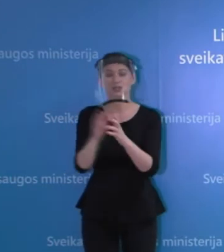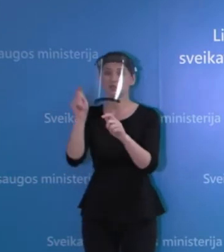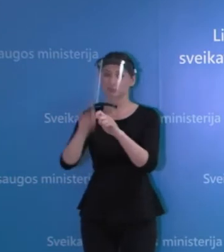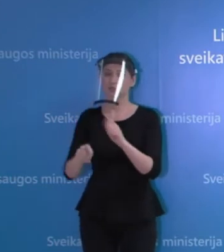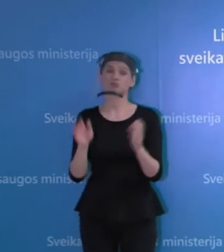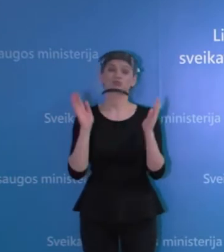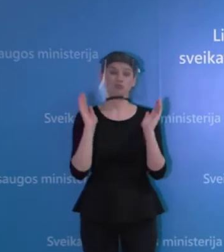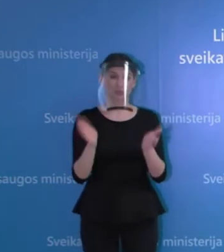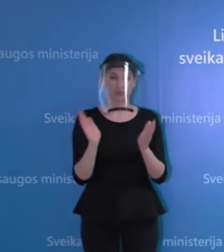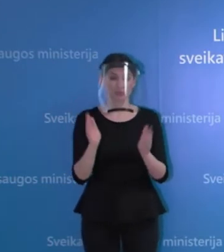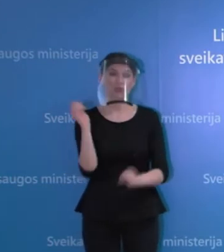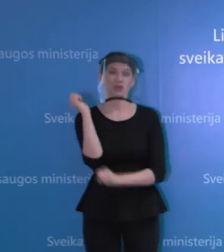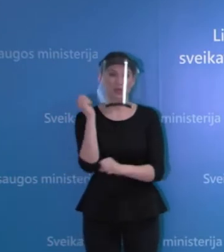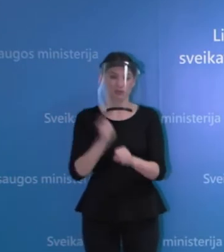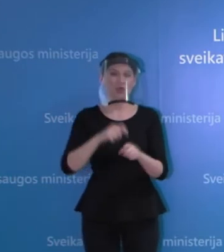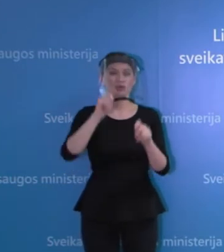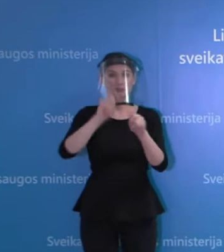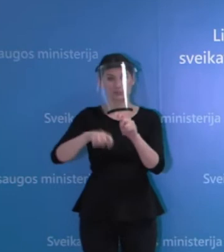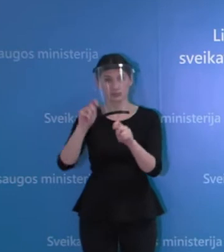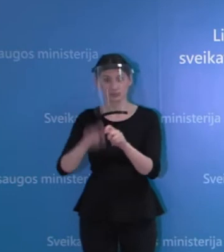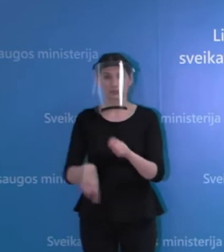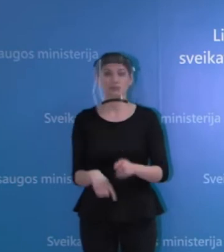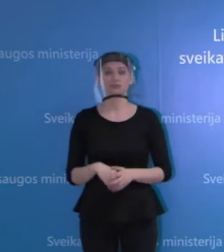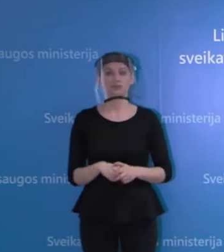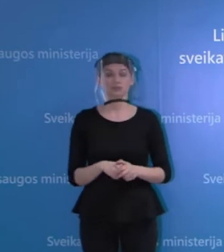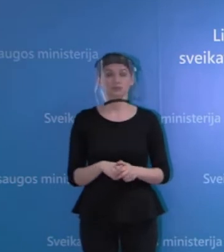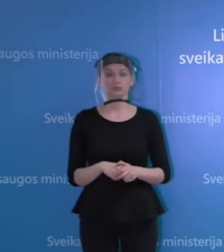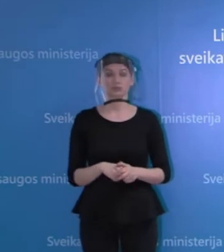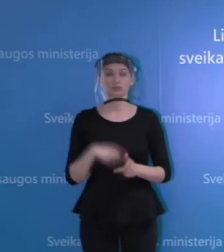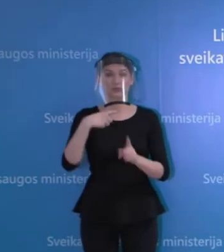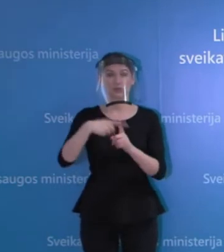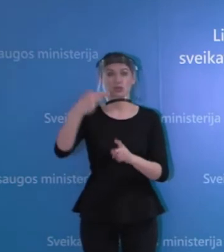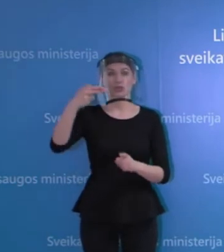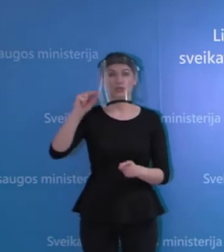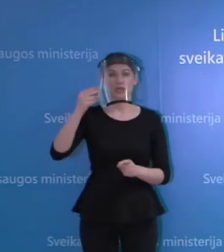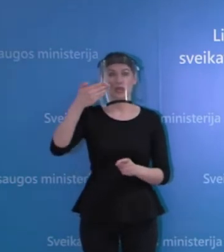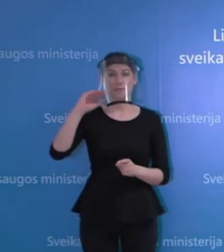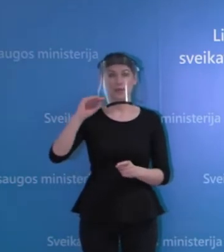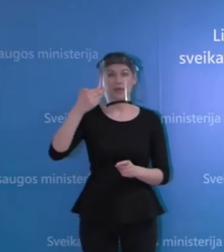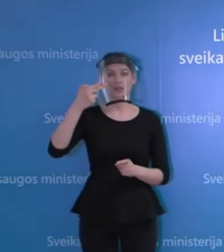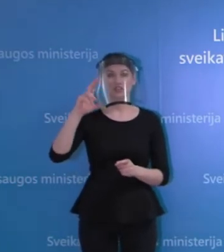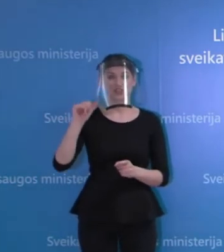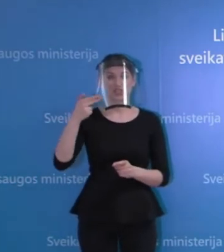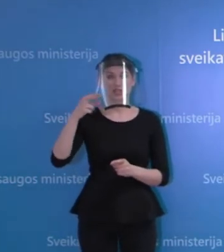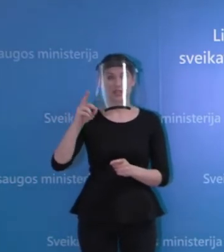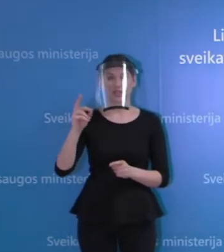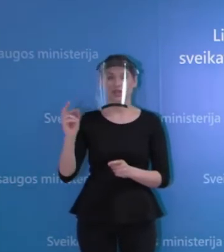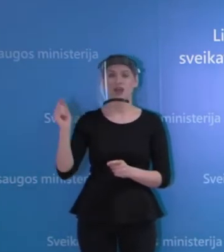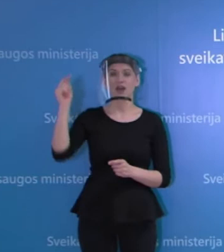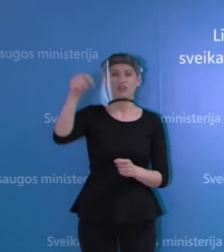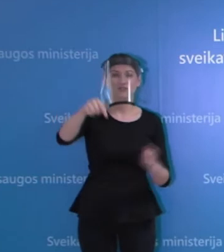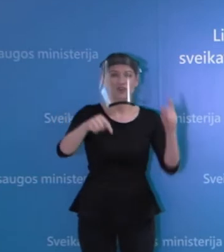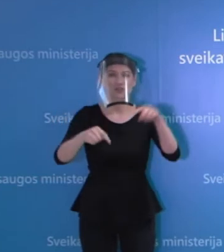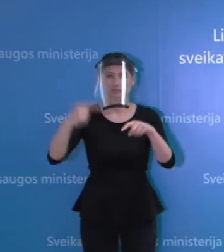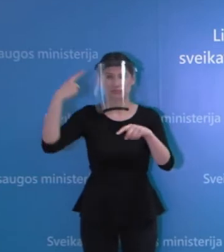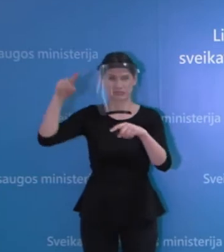organizuojamas ir taip pat, kadangi ir į pačią nemenšinę, kaip ir minėjau, atvyksta darbuotojų